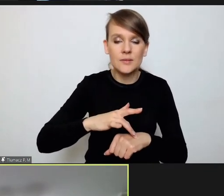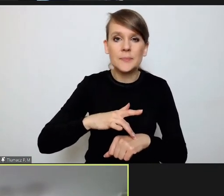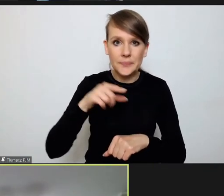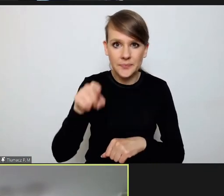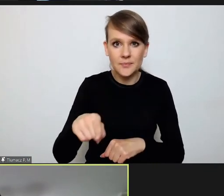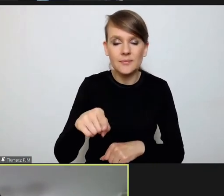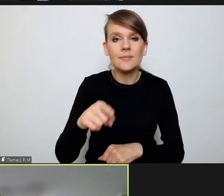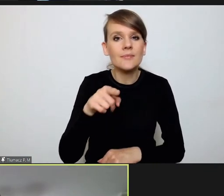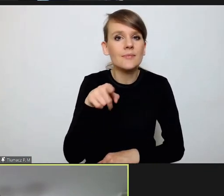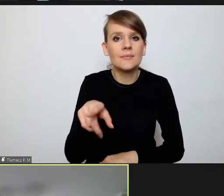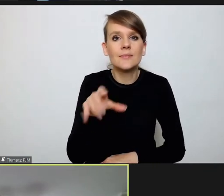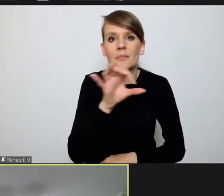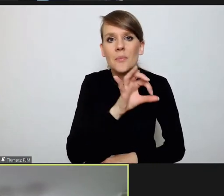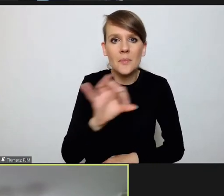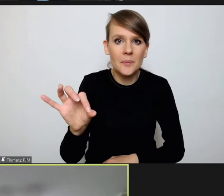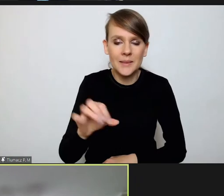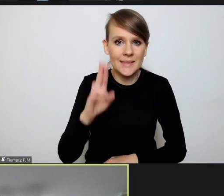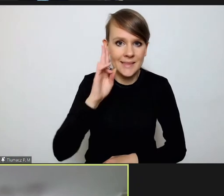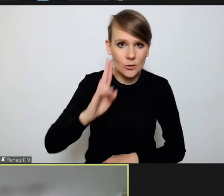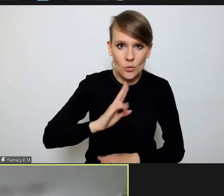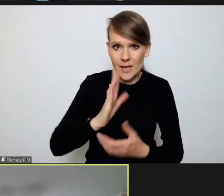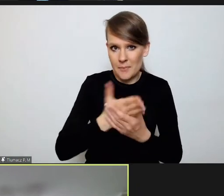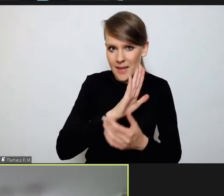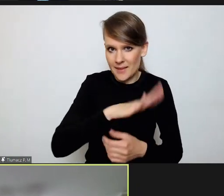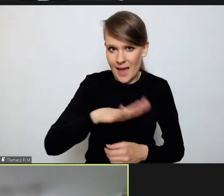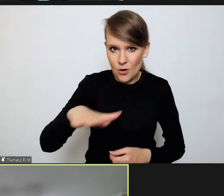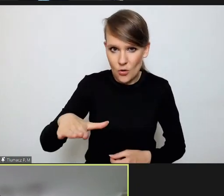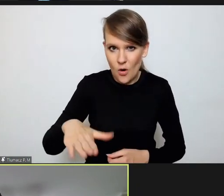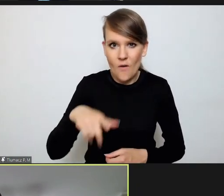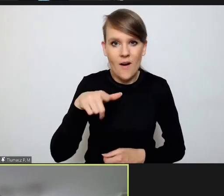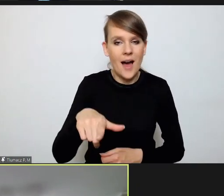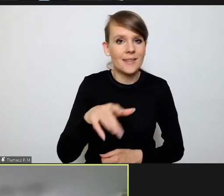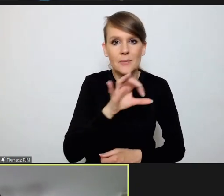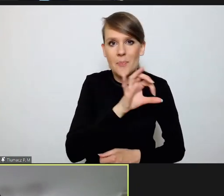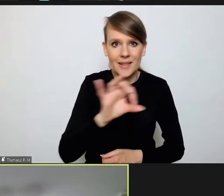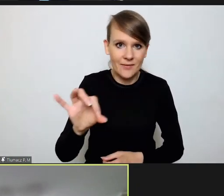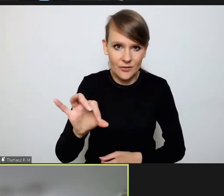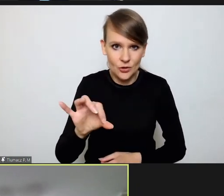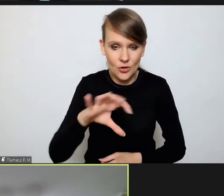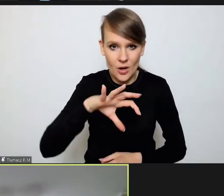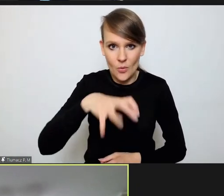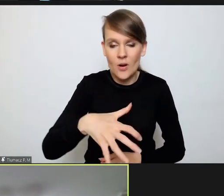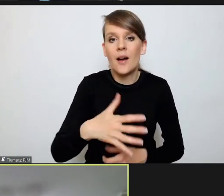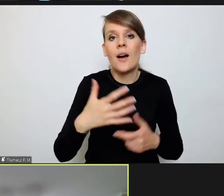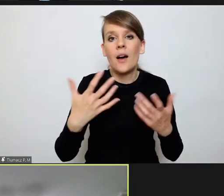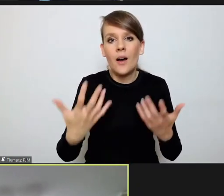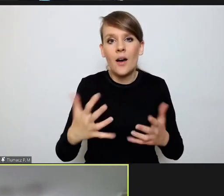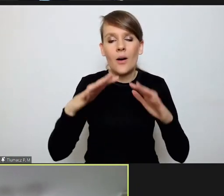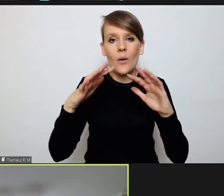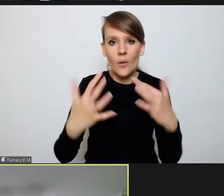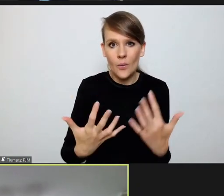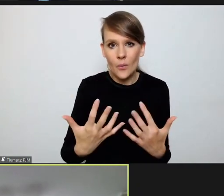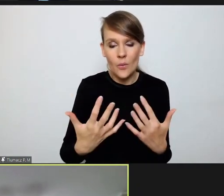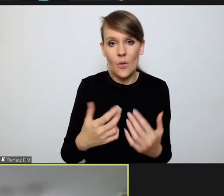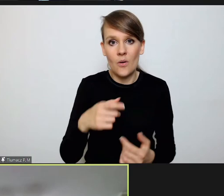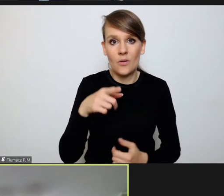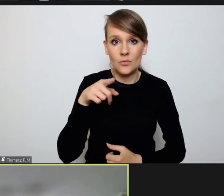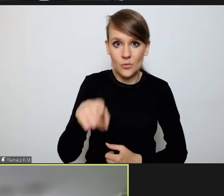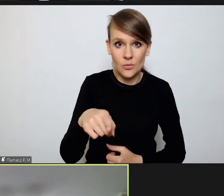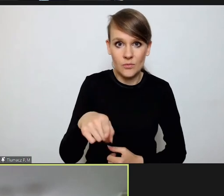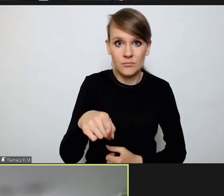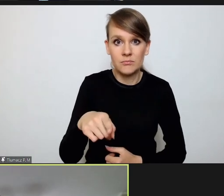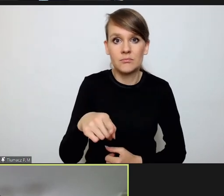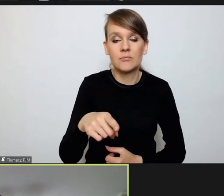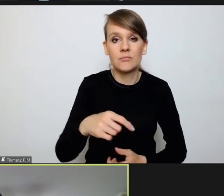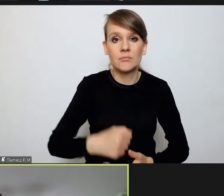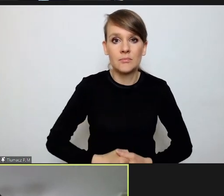specyficznej instytucji międzynarodowej, specyficznego ciała. Znaczy zmierzam do tego, czy w kontekście pojawiającej